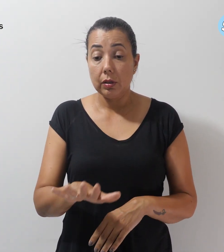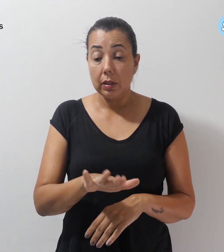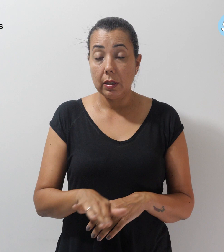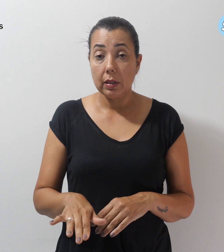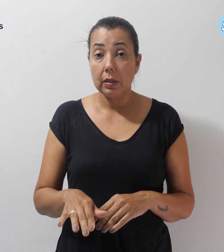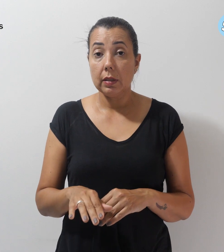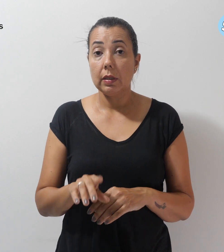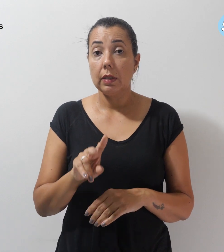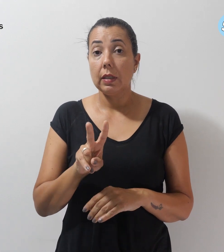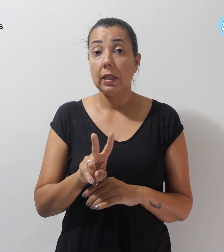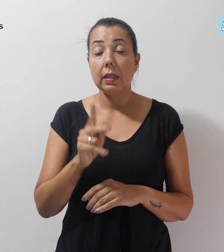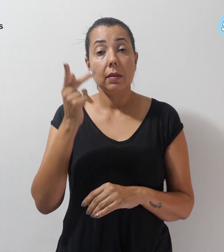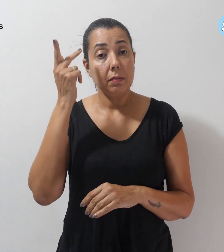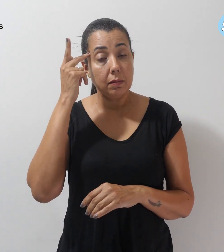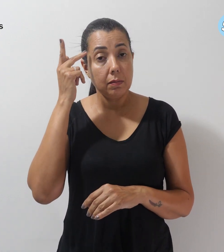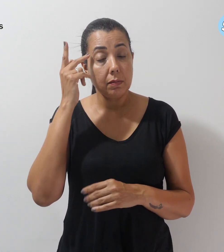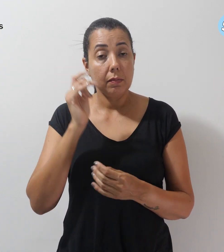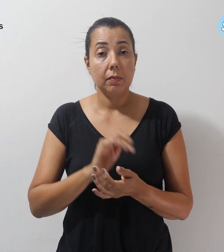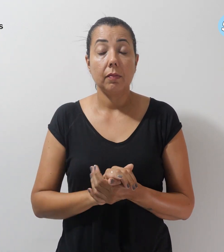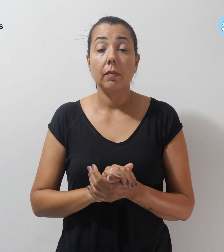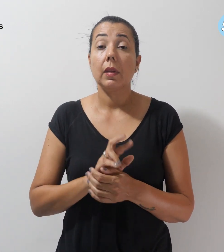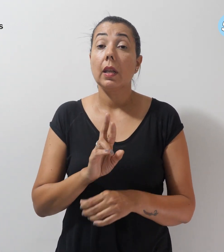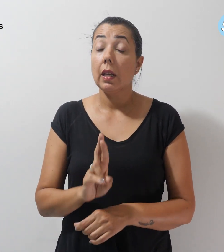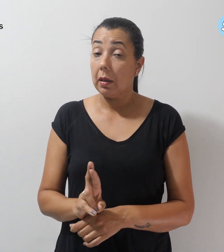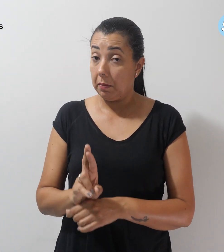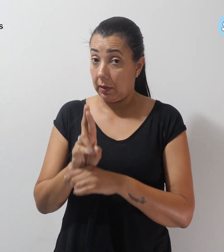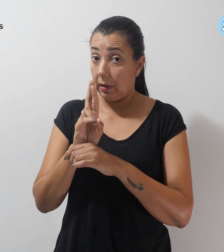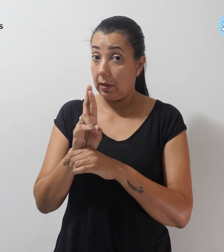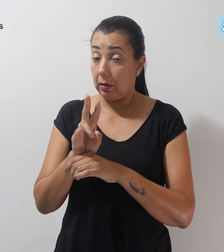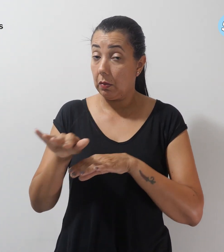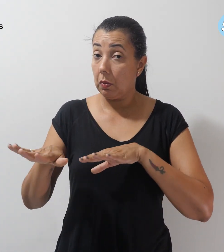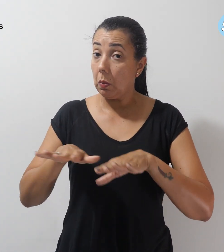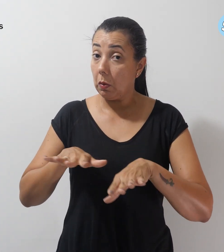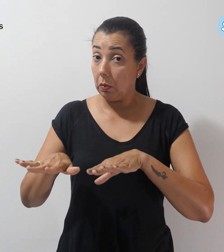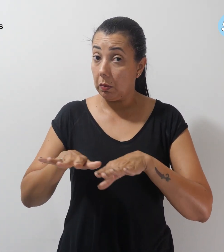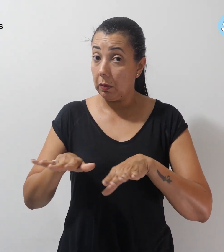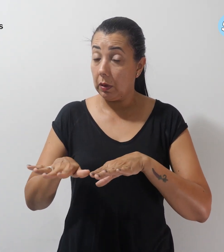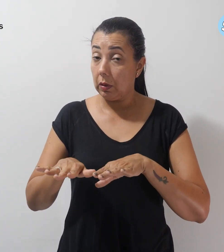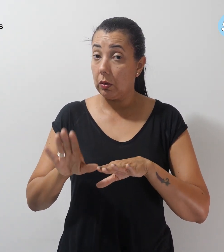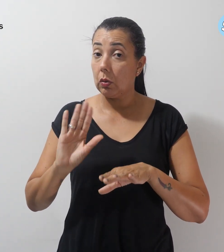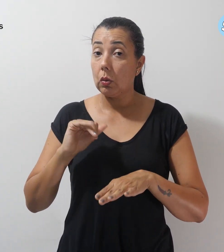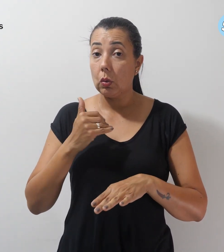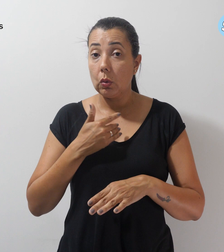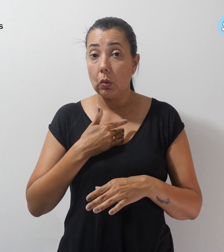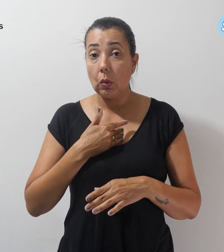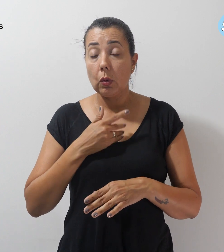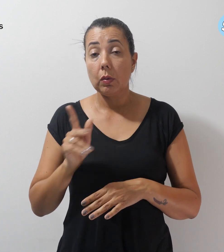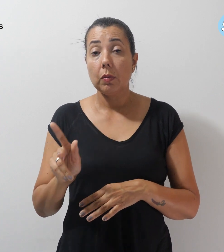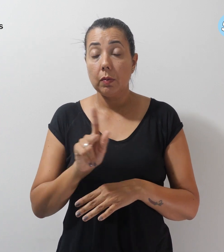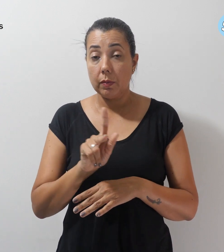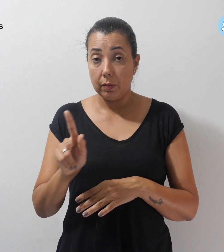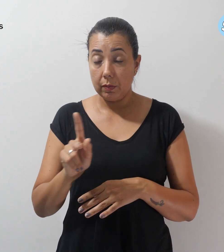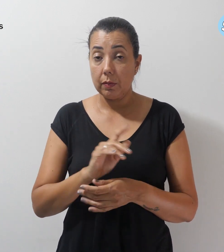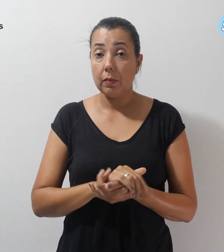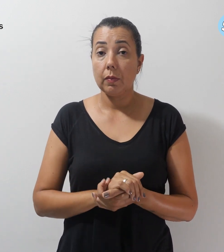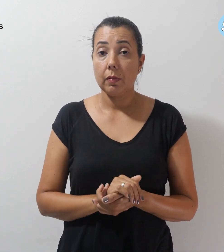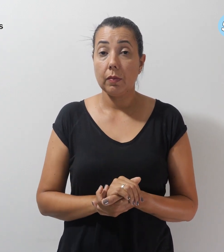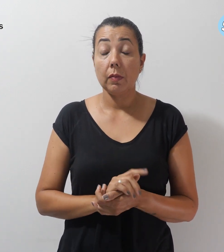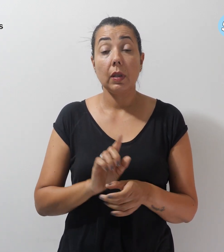Vinhedo, São Paulo. Representando o movimento Somos Todas Professoras. Além de